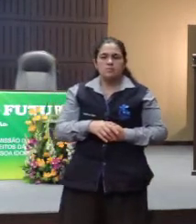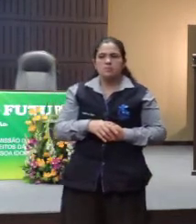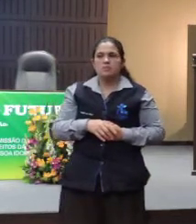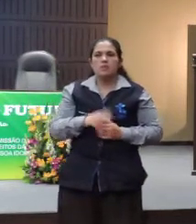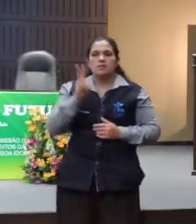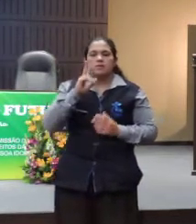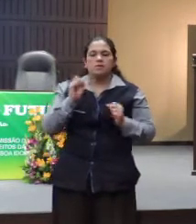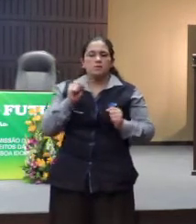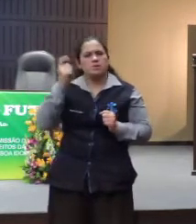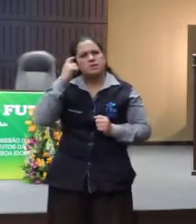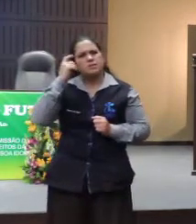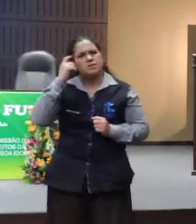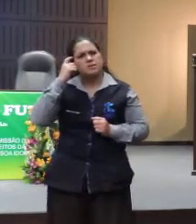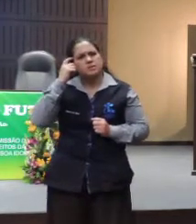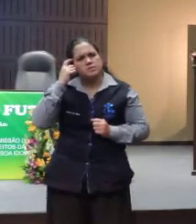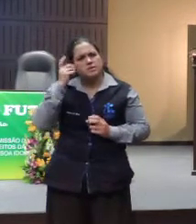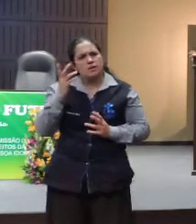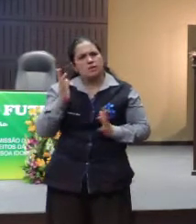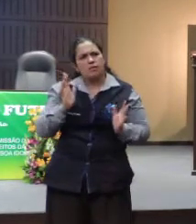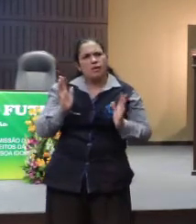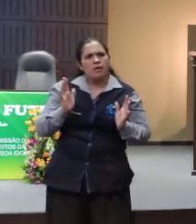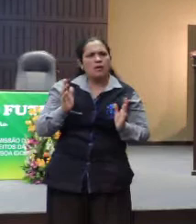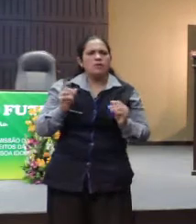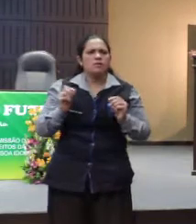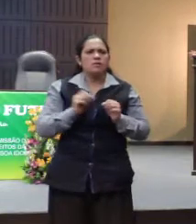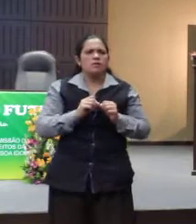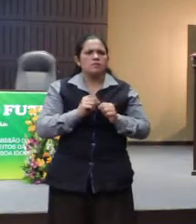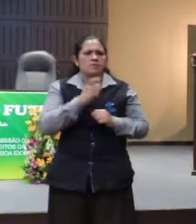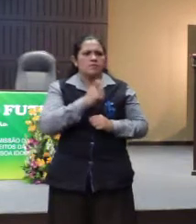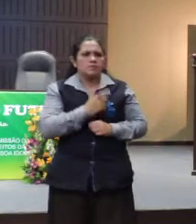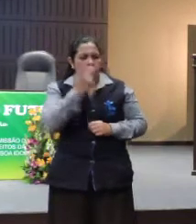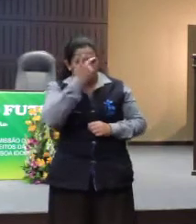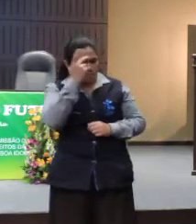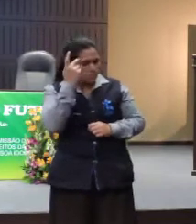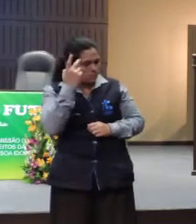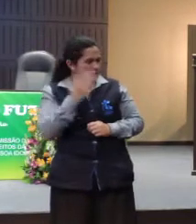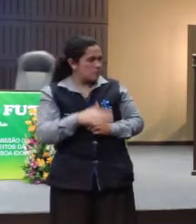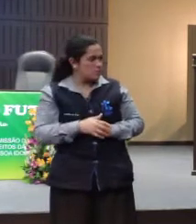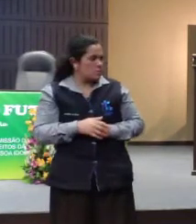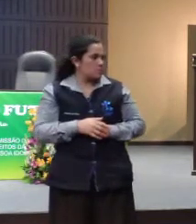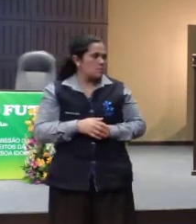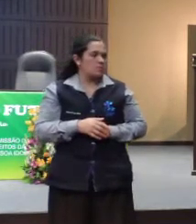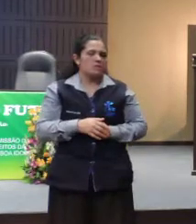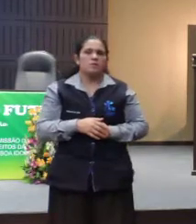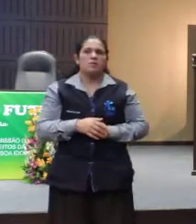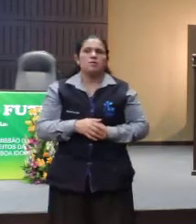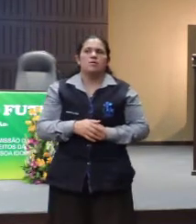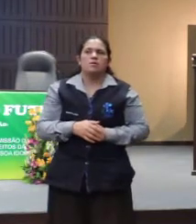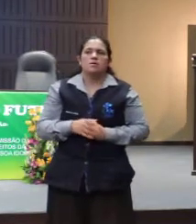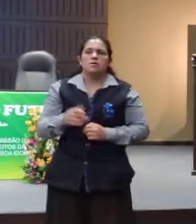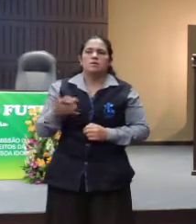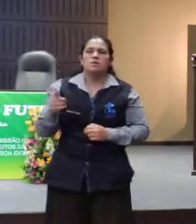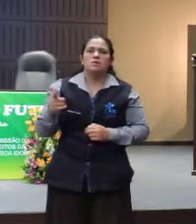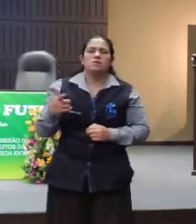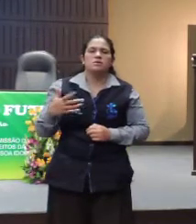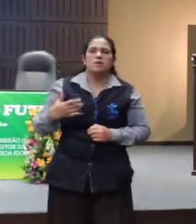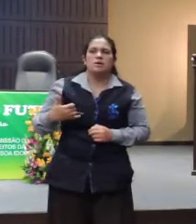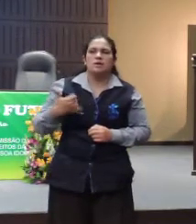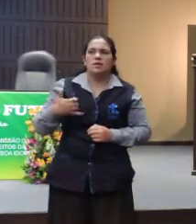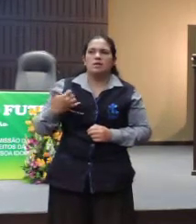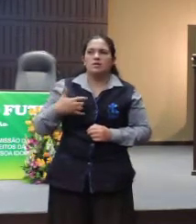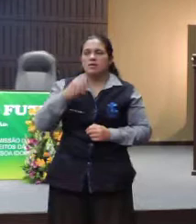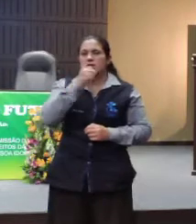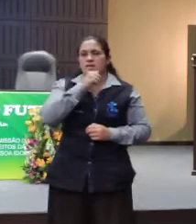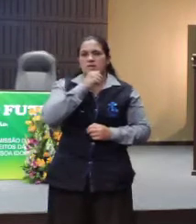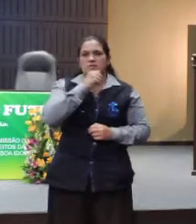Vocês podem pensar que, né, o que é essa pessoa que, em tese, não está na fase idosa, que está aí